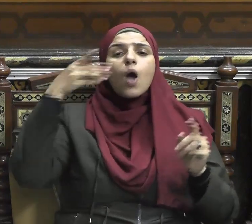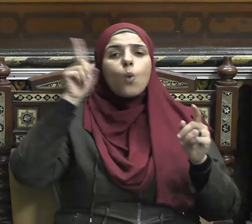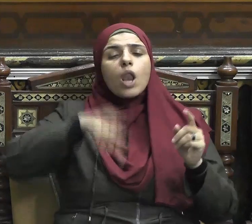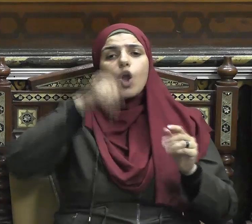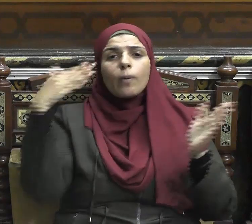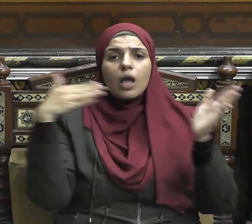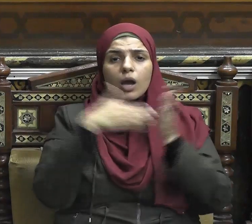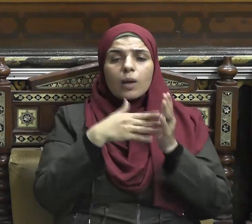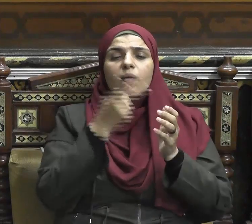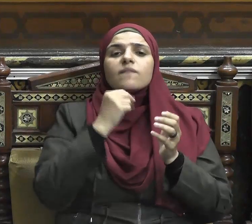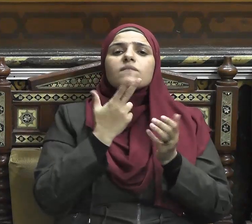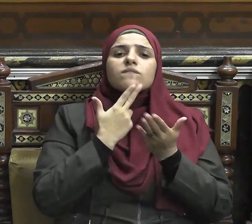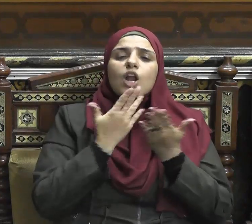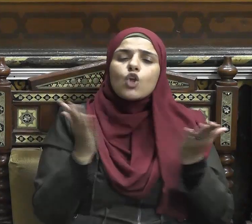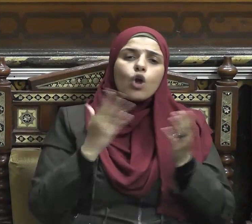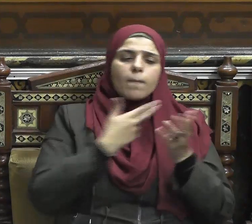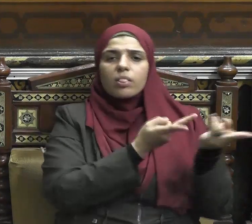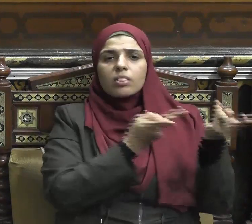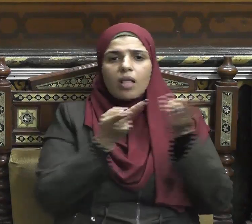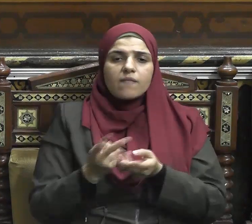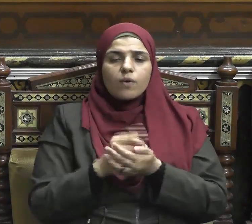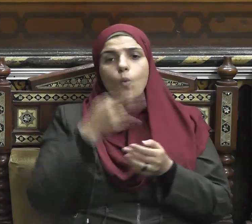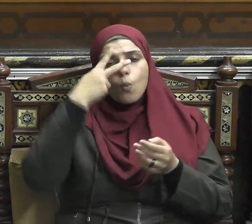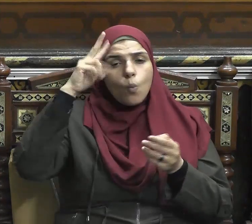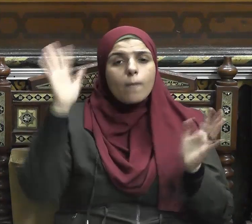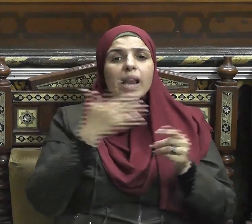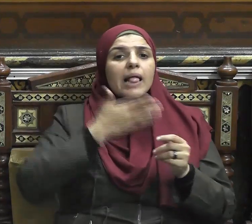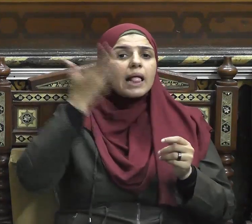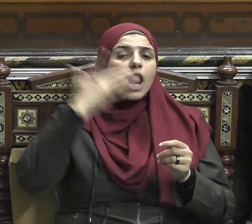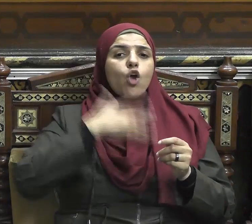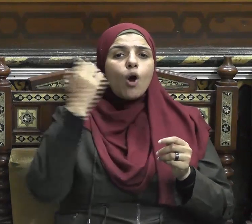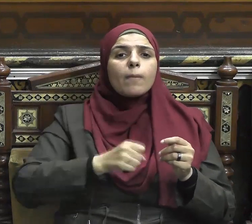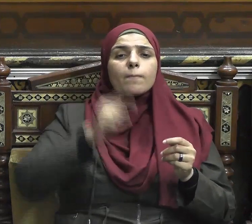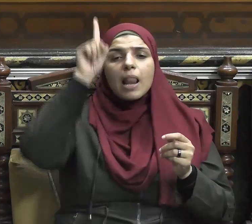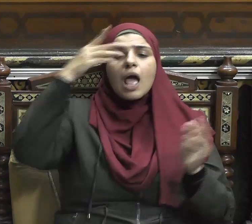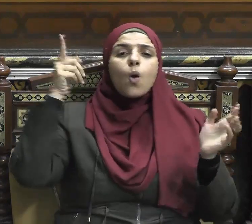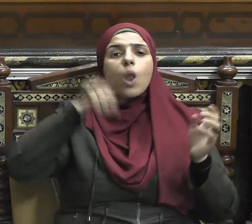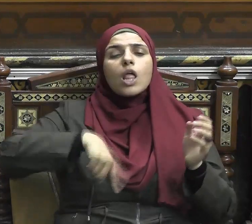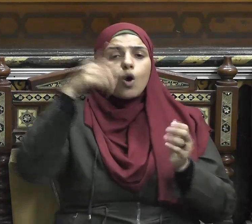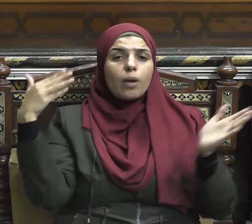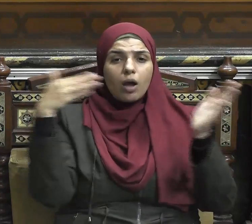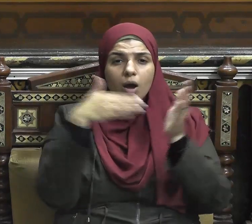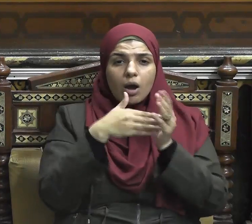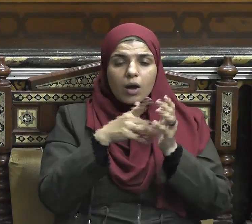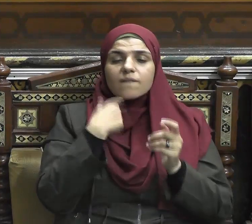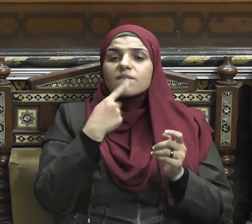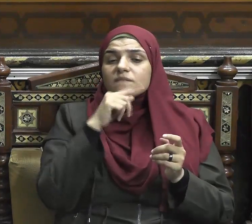قال صلى الله عليه وسلم هي في النار ويقول صلى الله عليه وسلم